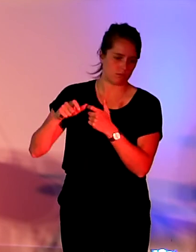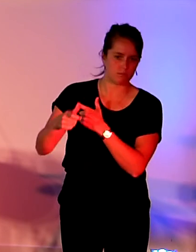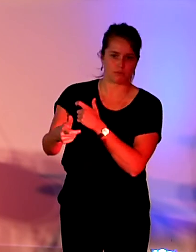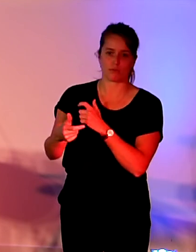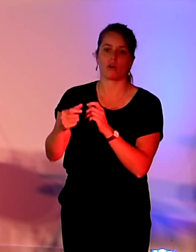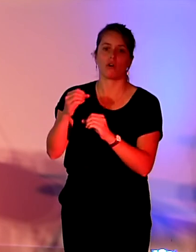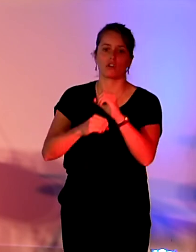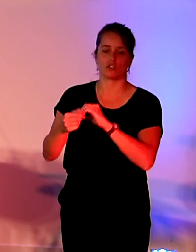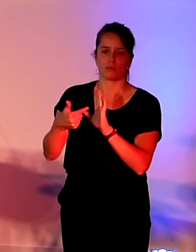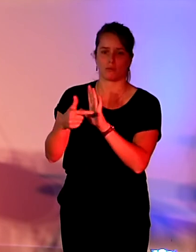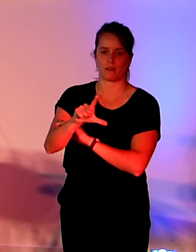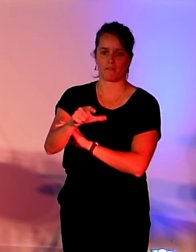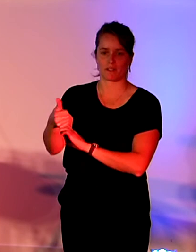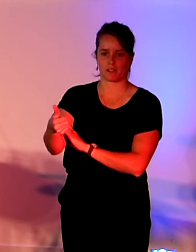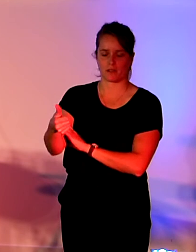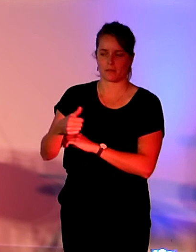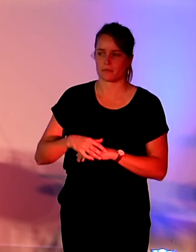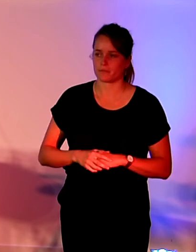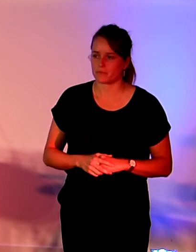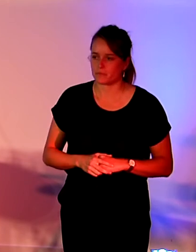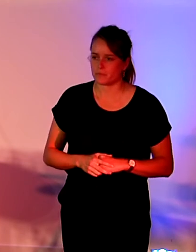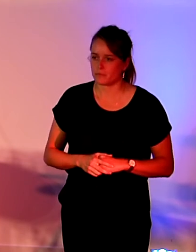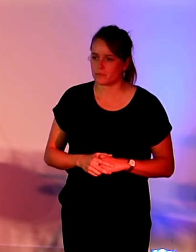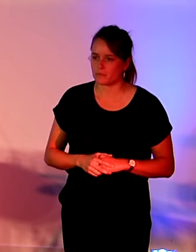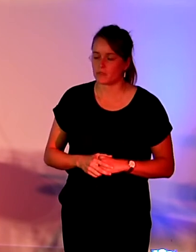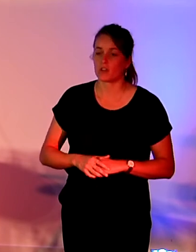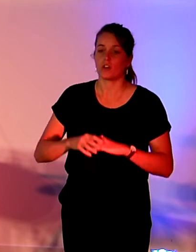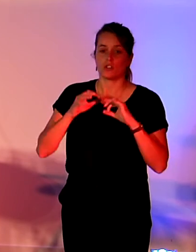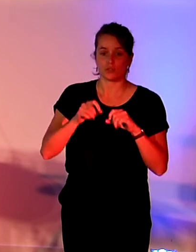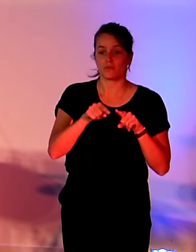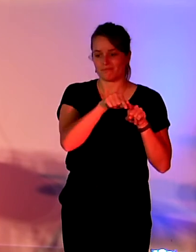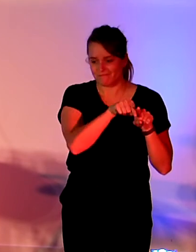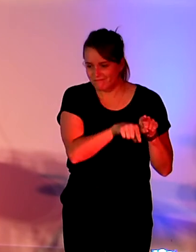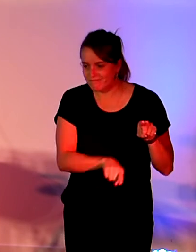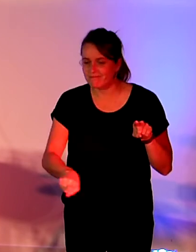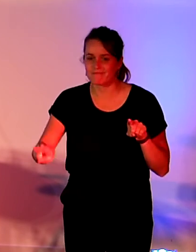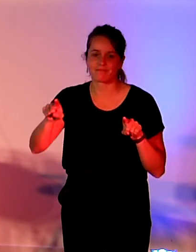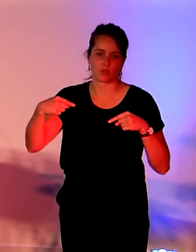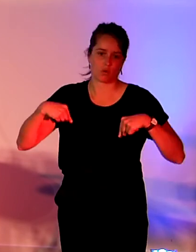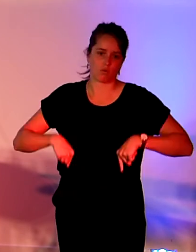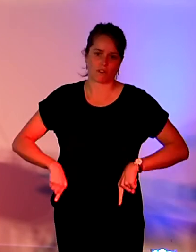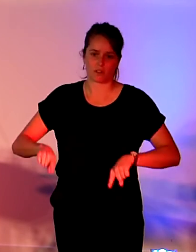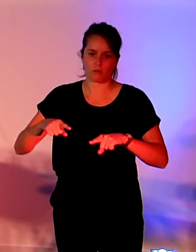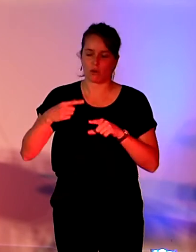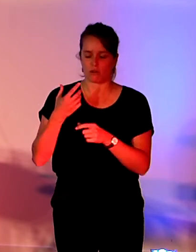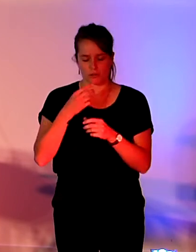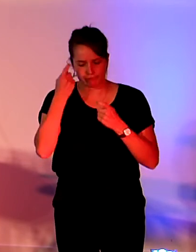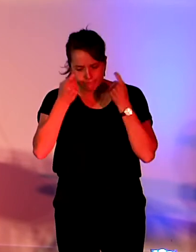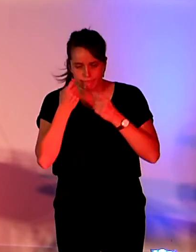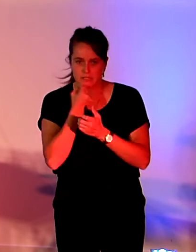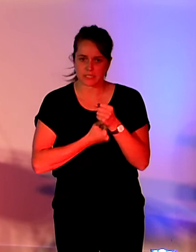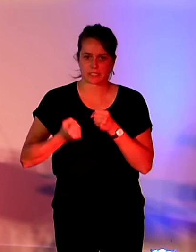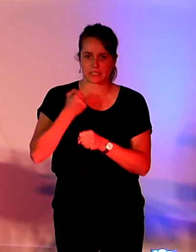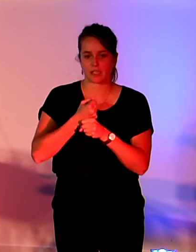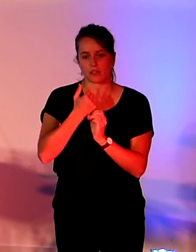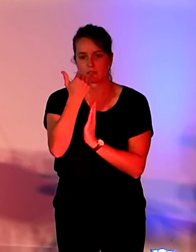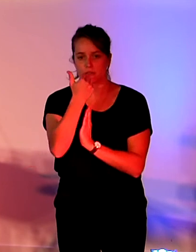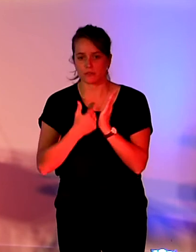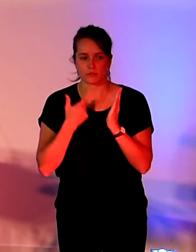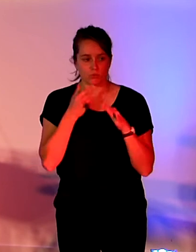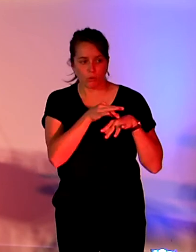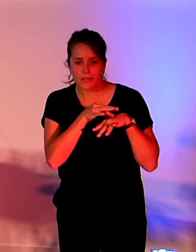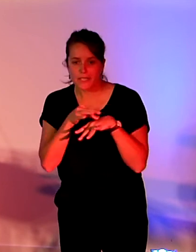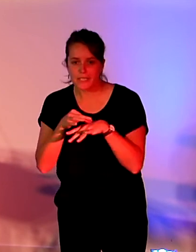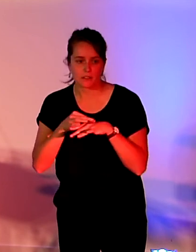alimenter, et j'en parlerai tout à l'heure, la feuille de route gouvernementale numérique et environnement, dont les travaux ont été